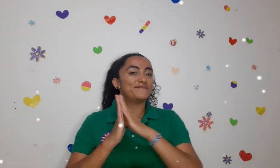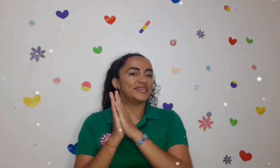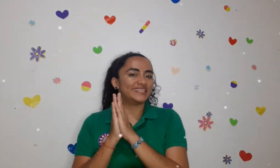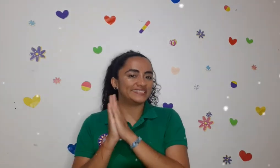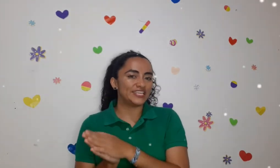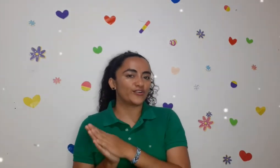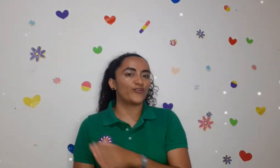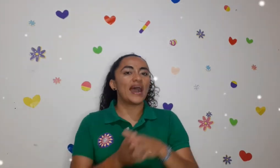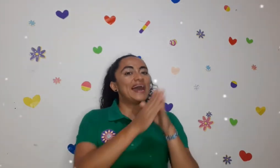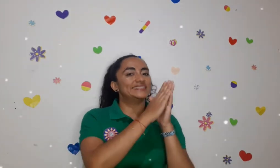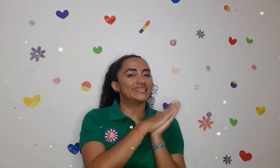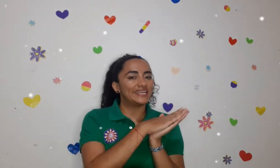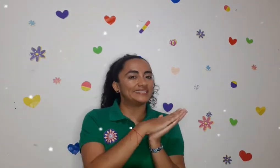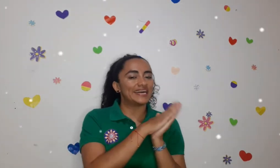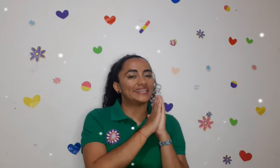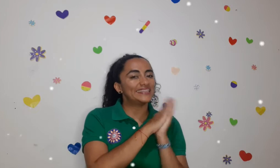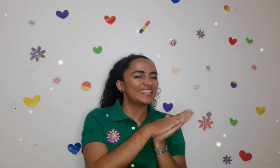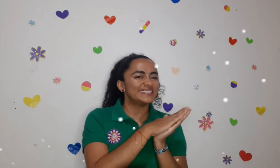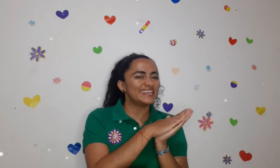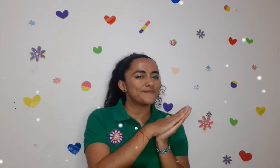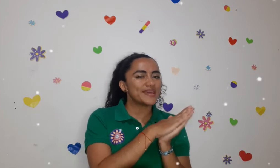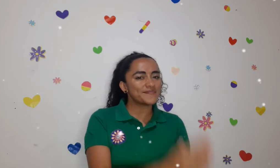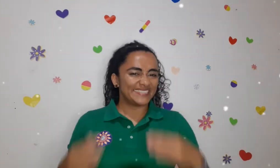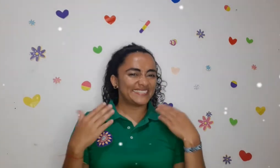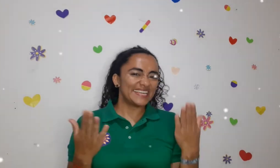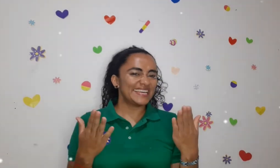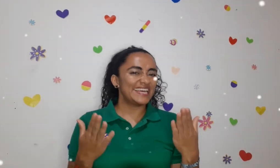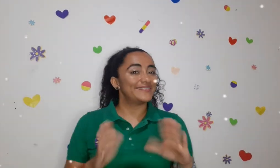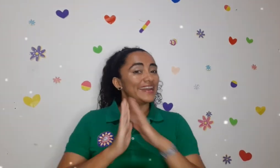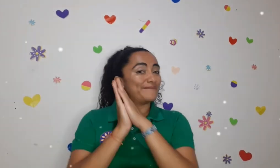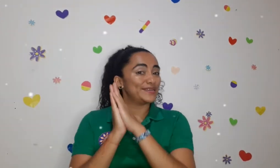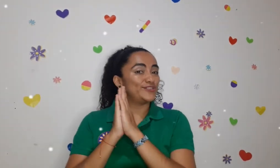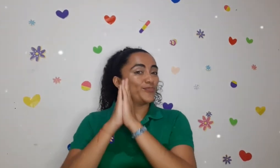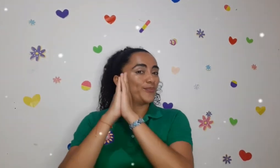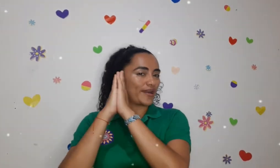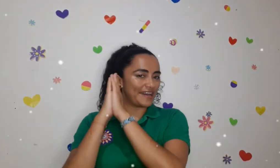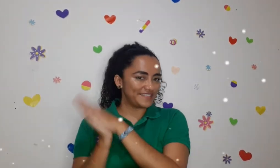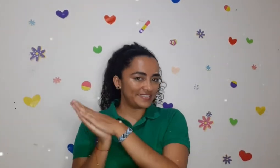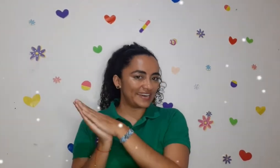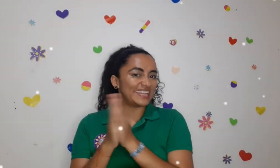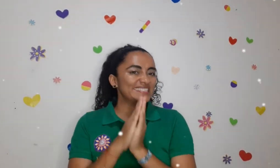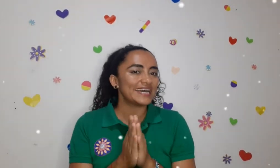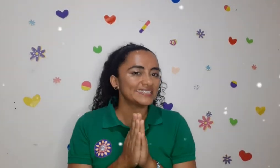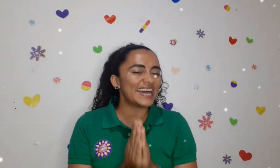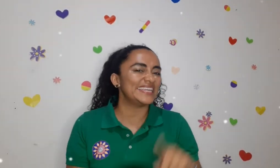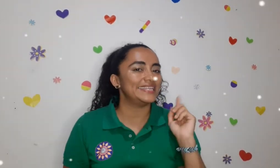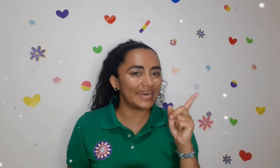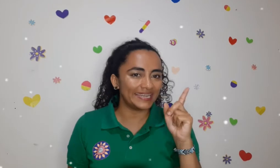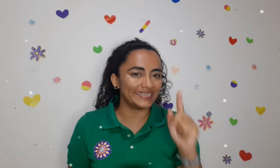25 al 30 de diciembre se celebra la pasión por la vida, la salsa y la alegría.